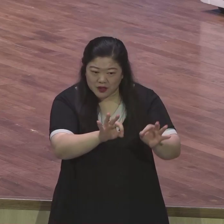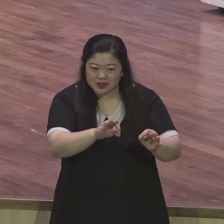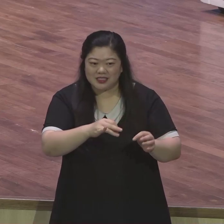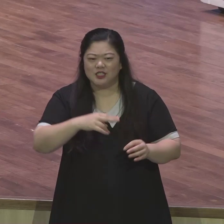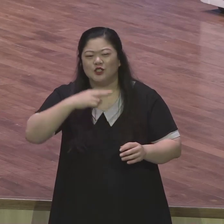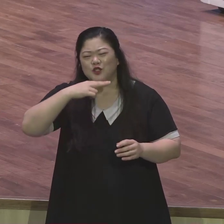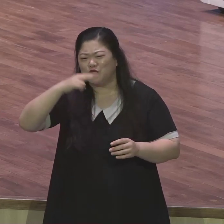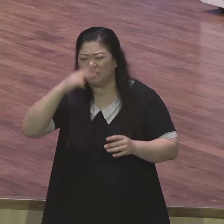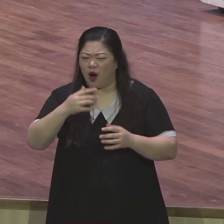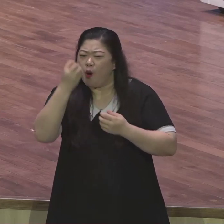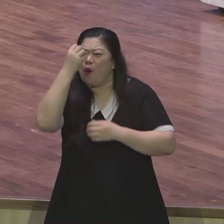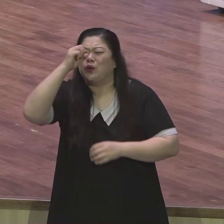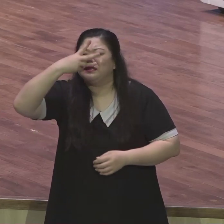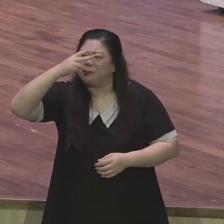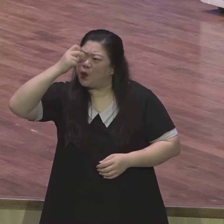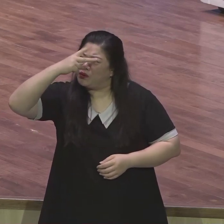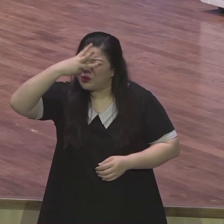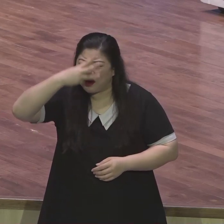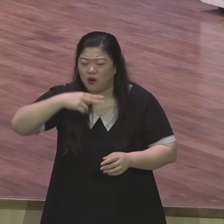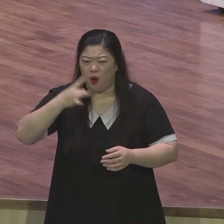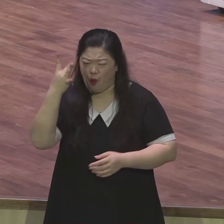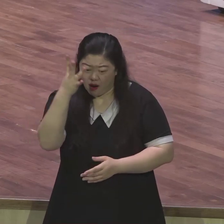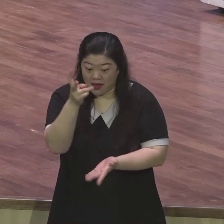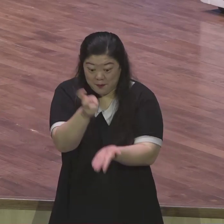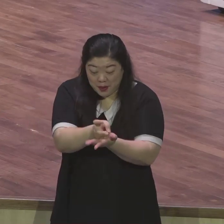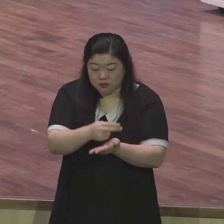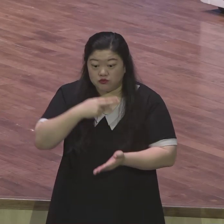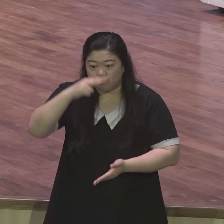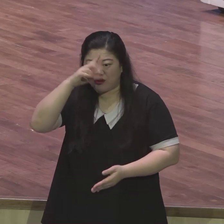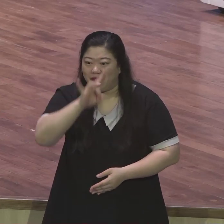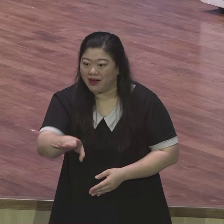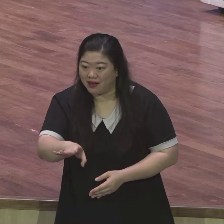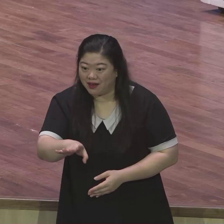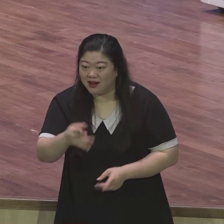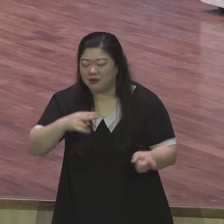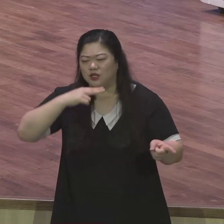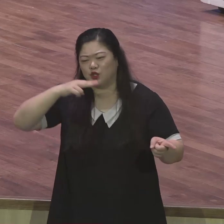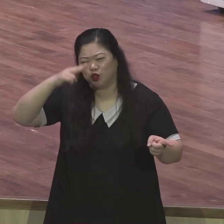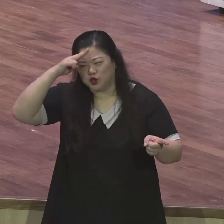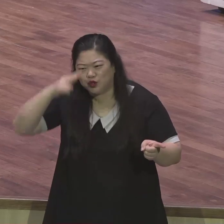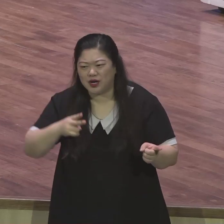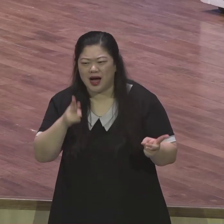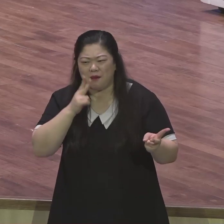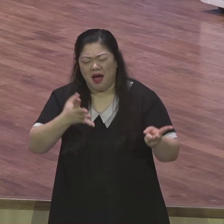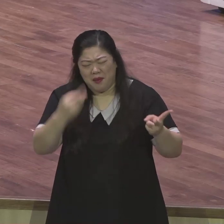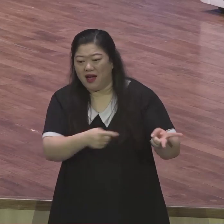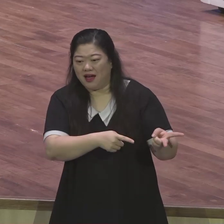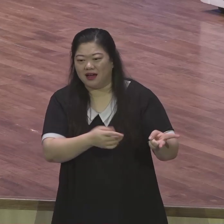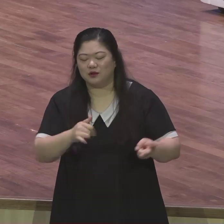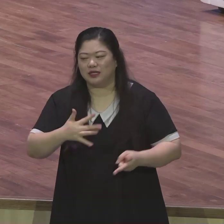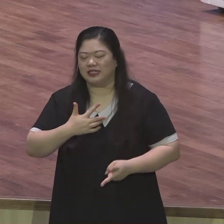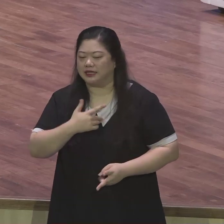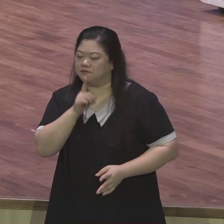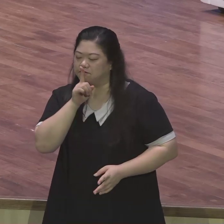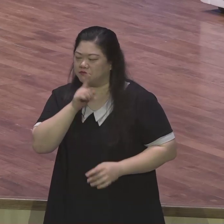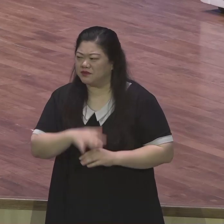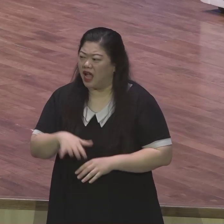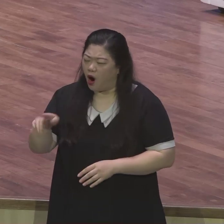다녀요 고등학생들이 선배들이 합숙소에 있다가 밤에 이상한데 나갈 때 저한테 그래요 아유 성민이는 믿음 좋으니까